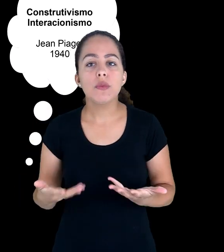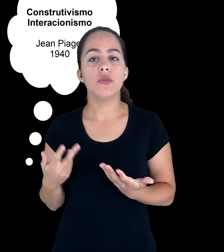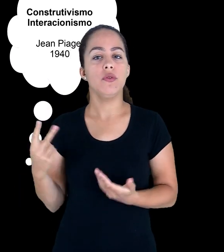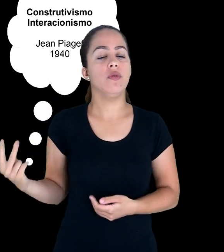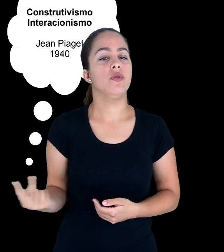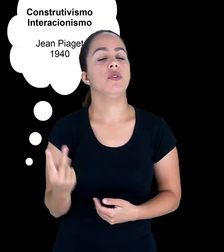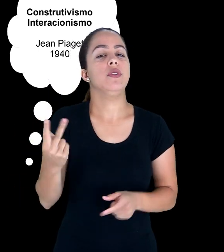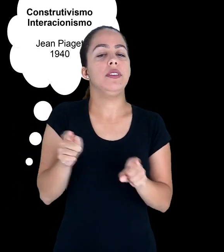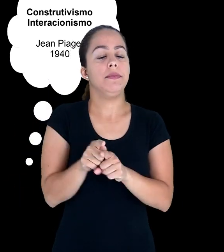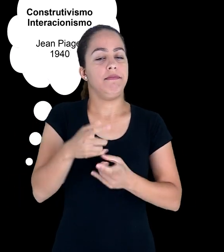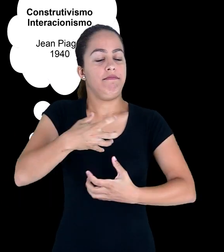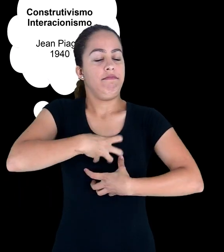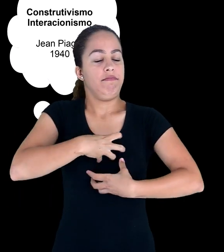valores e sentidos.